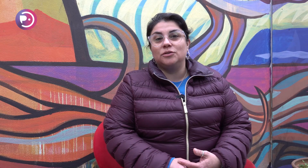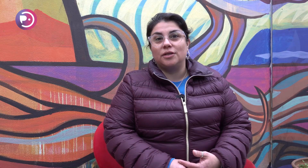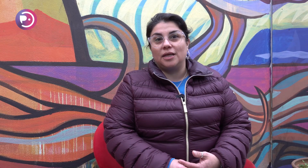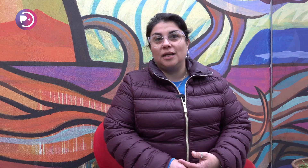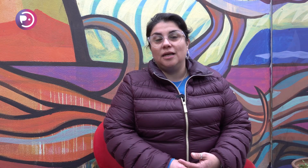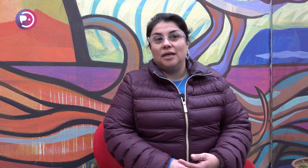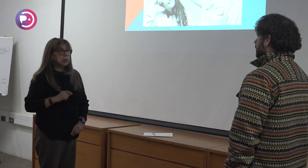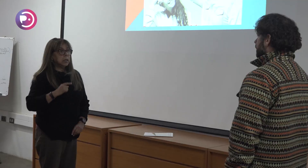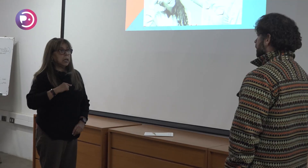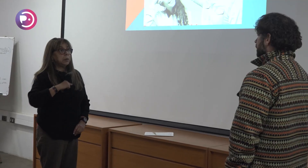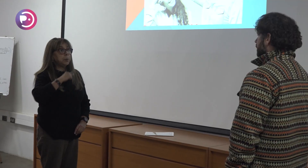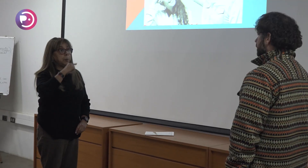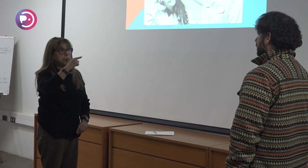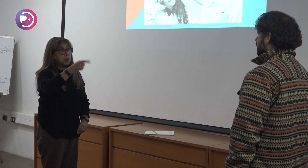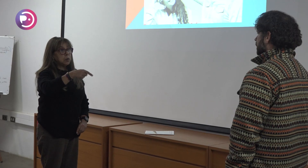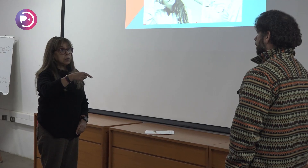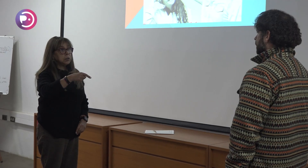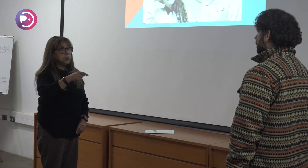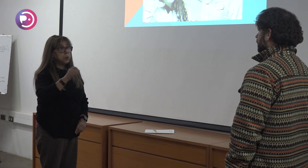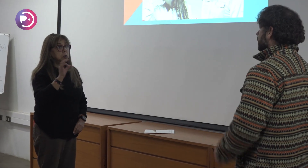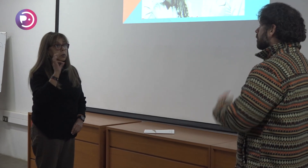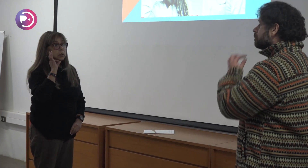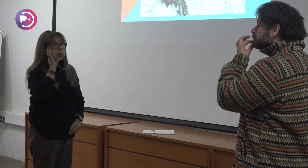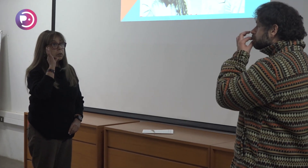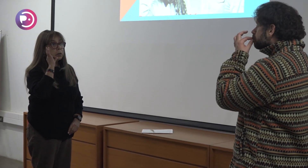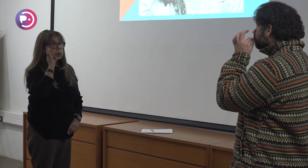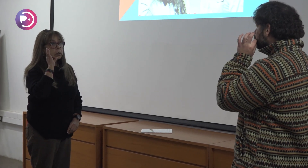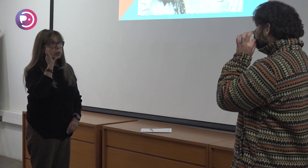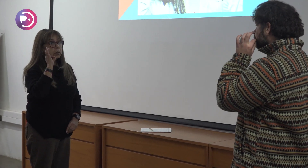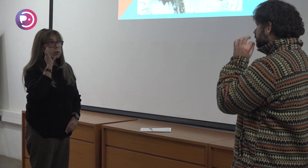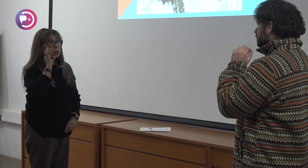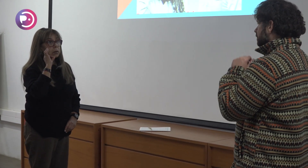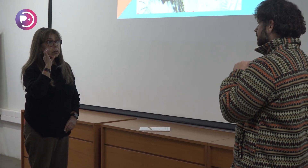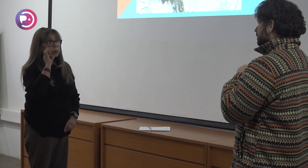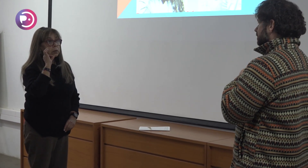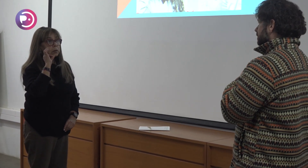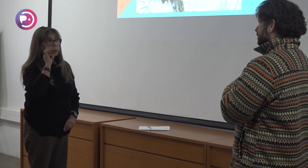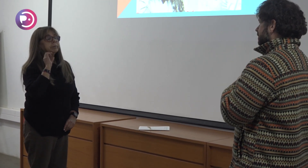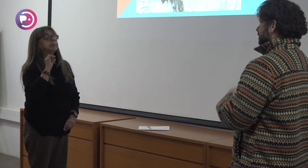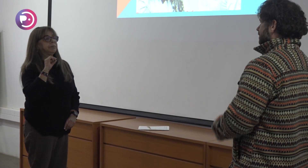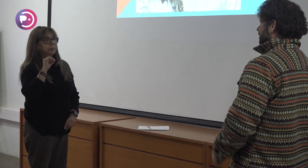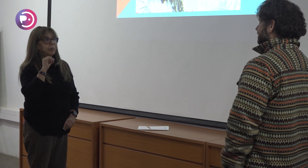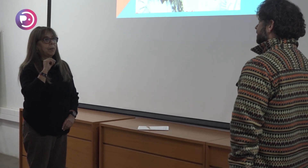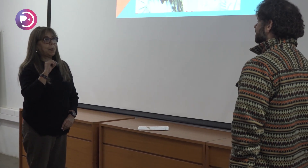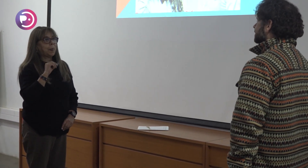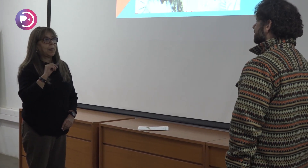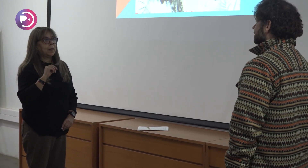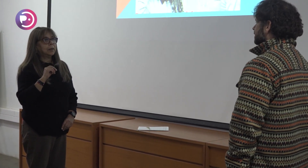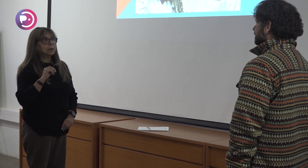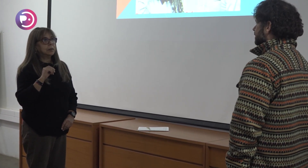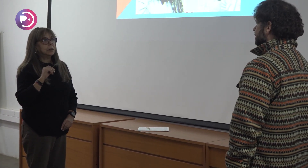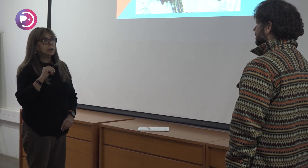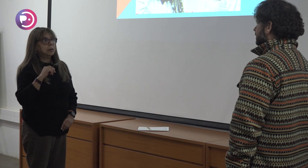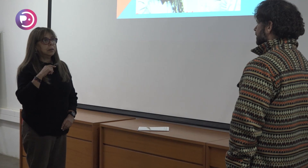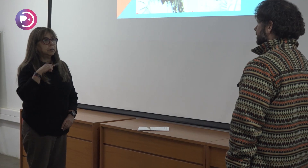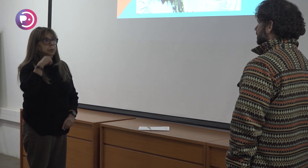sordera. Primero que todo, en mi vida me ha aportado mucho y siento que como que